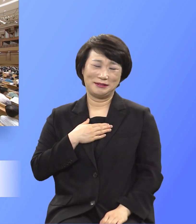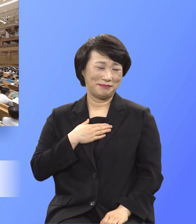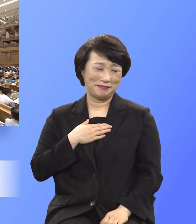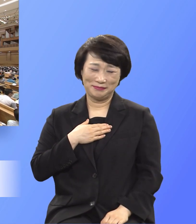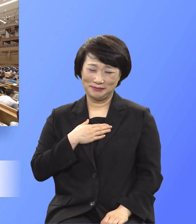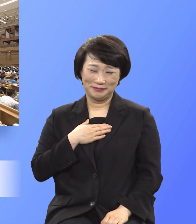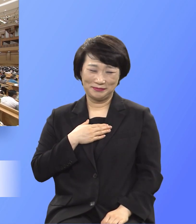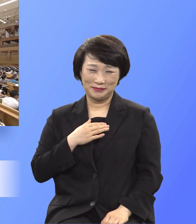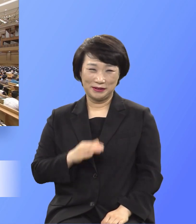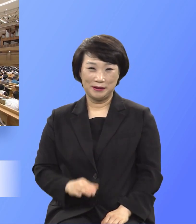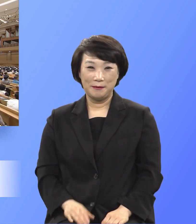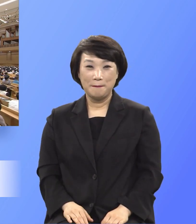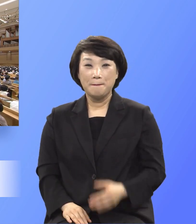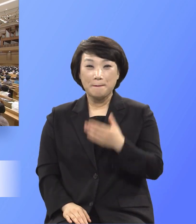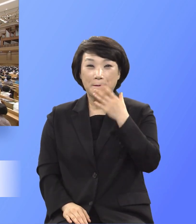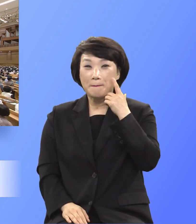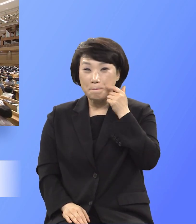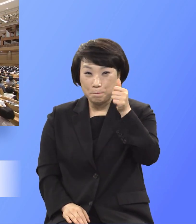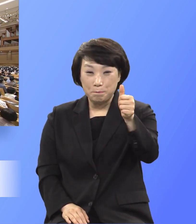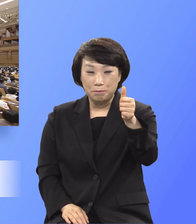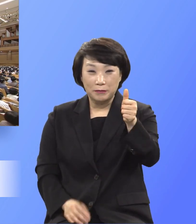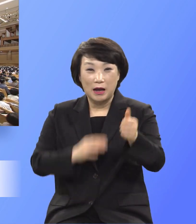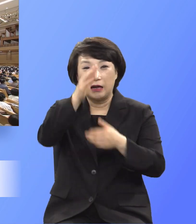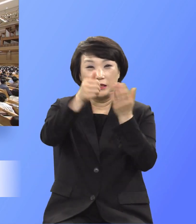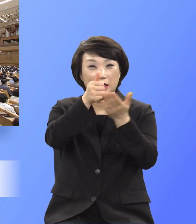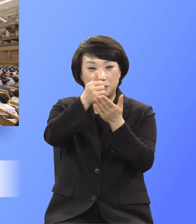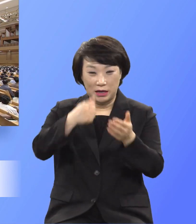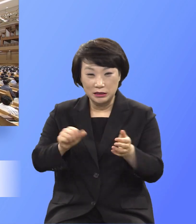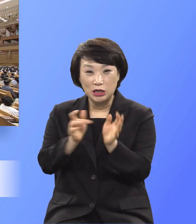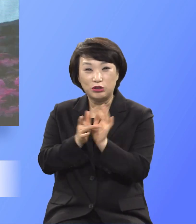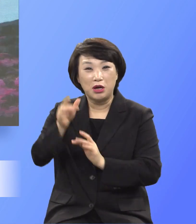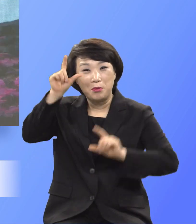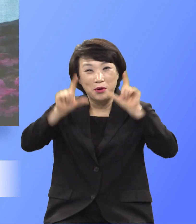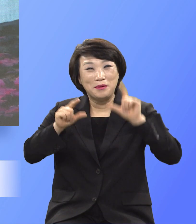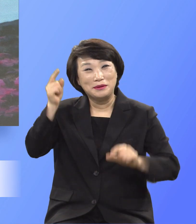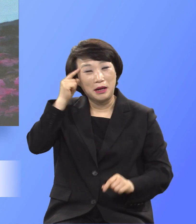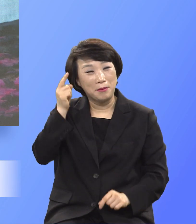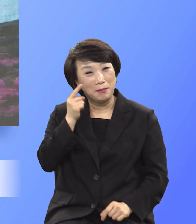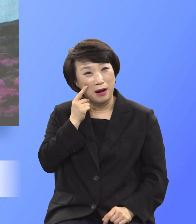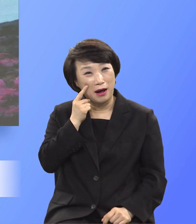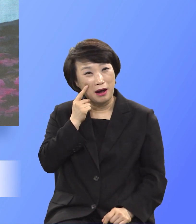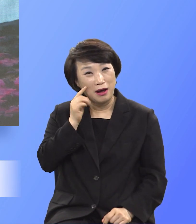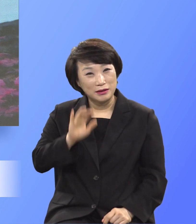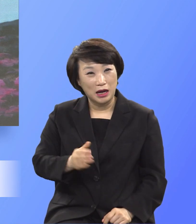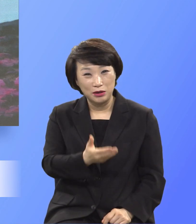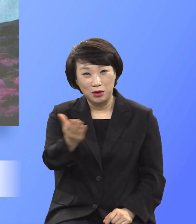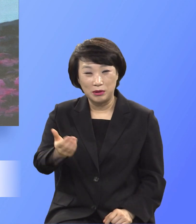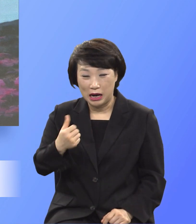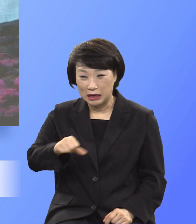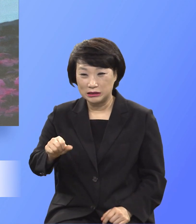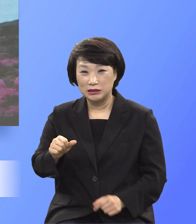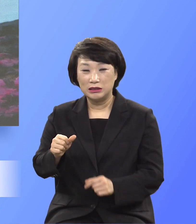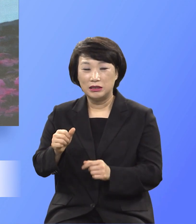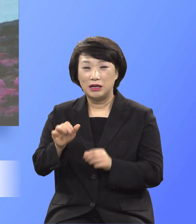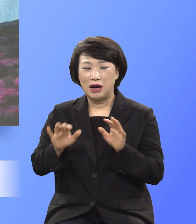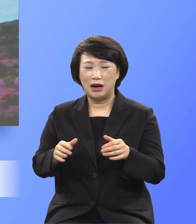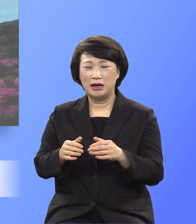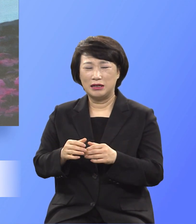아버지와 아들의 모습을 가만히 보세요. 어떻게 아들이 심한 통곡과 눈물로